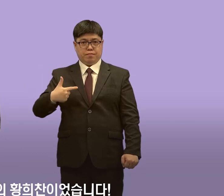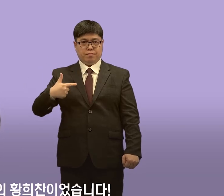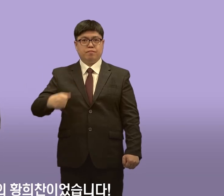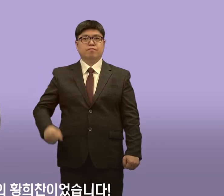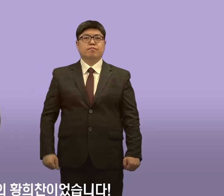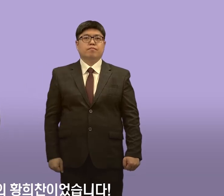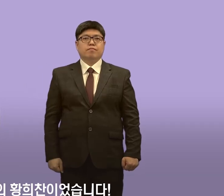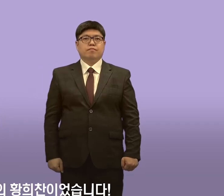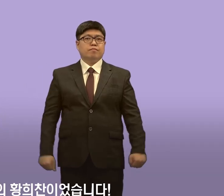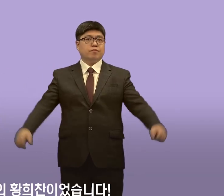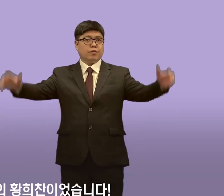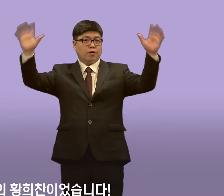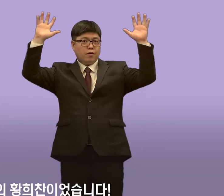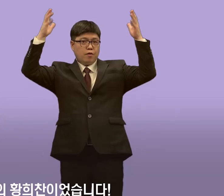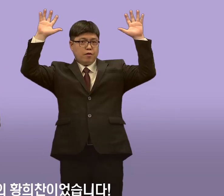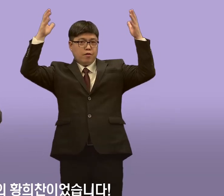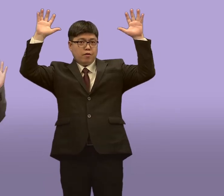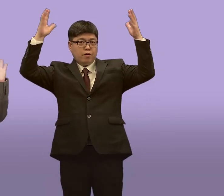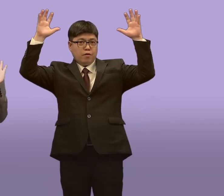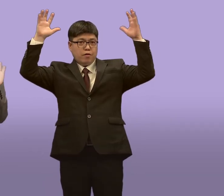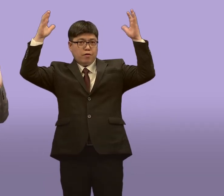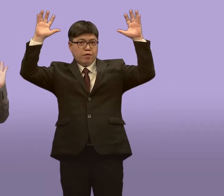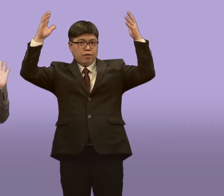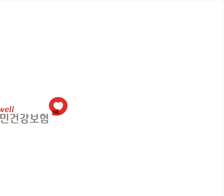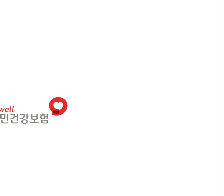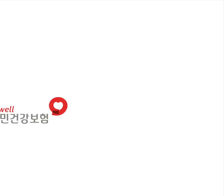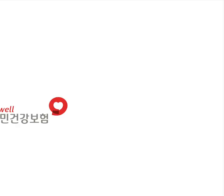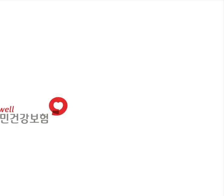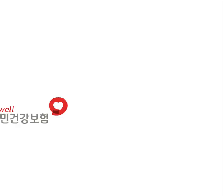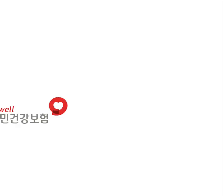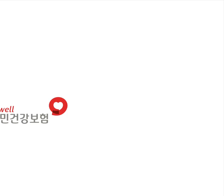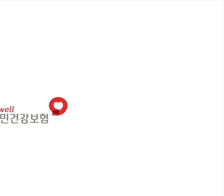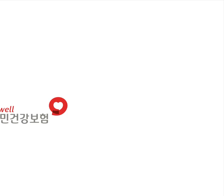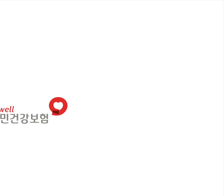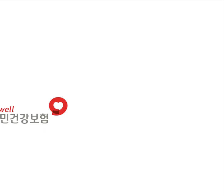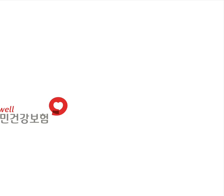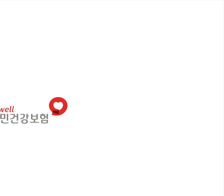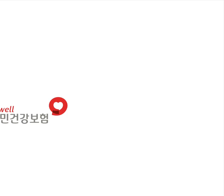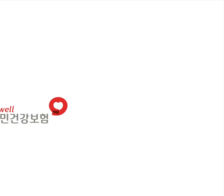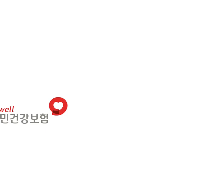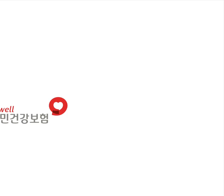건보이스의 황희찬이었습니다. 다음 영상에서 만나요! 영상에서 만나요! 다음